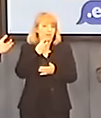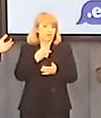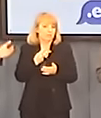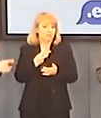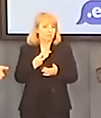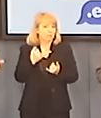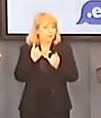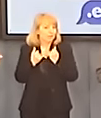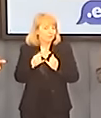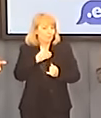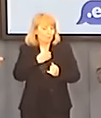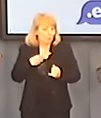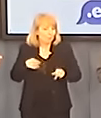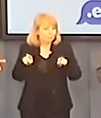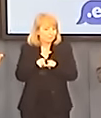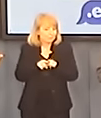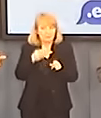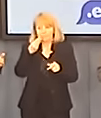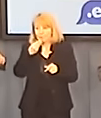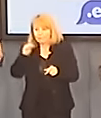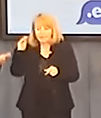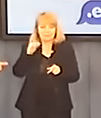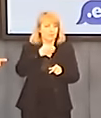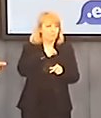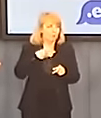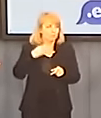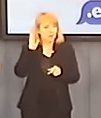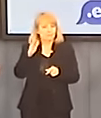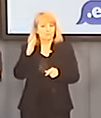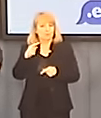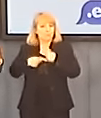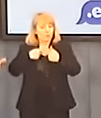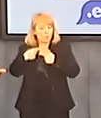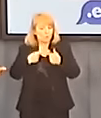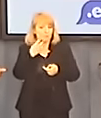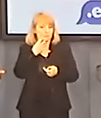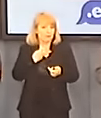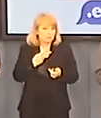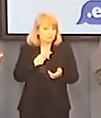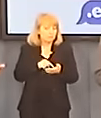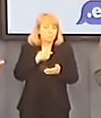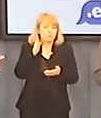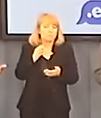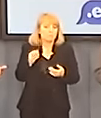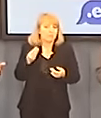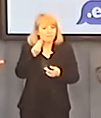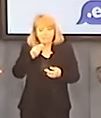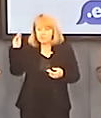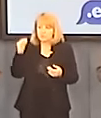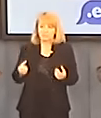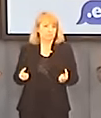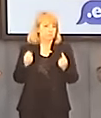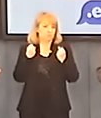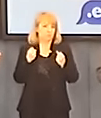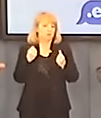prosumentów, im więcej pozwolimy Polakom na wytwarzanie energii, tym większa to będzie siła i tym bardziej politycy, tacy jak